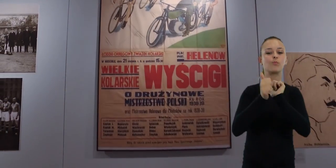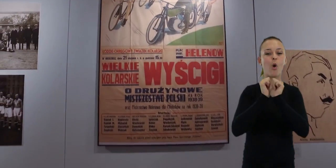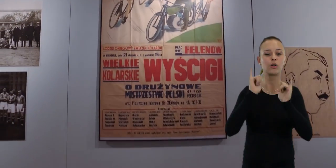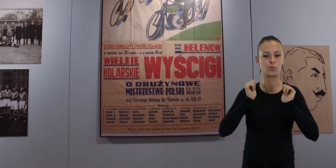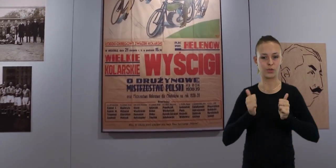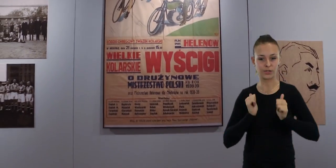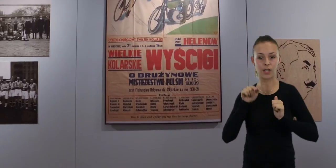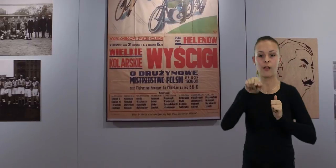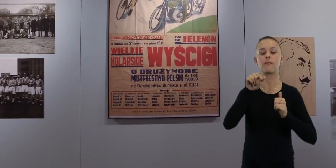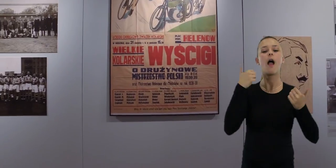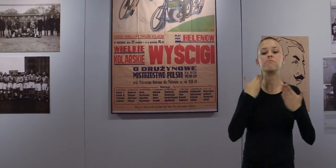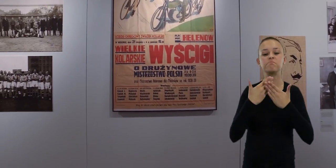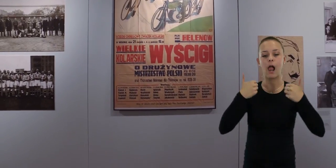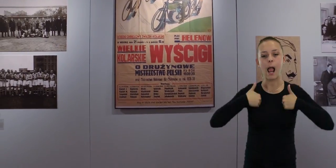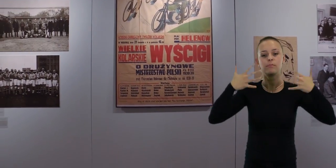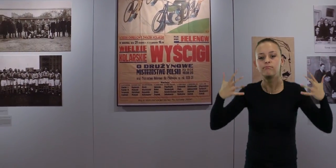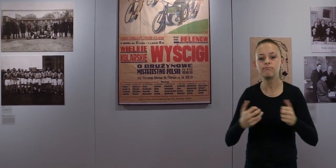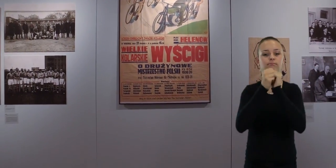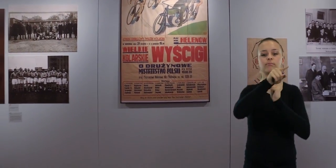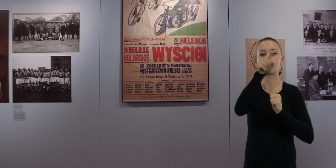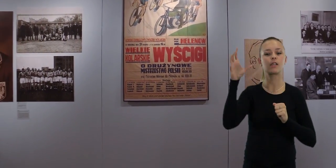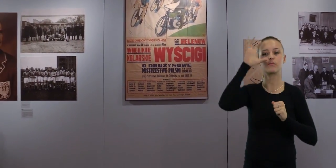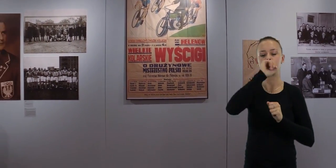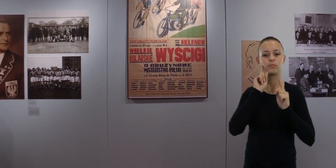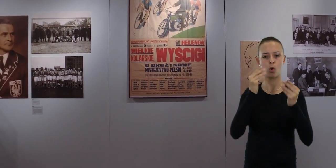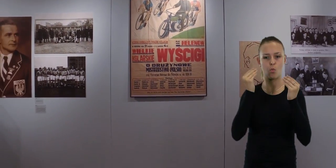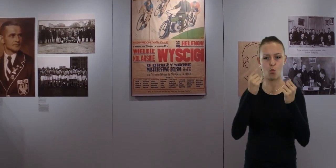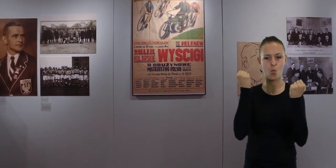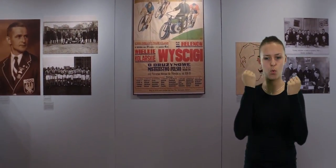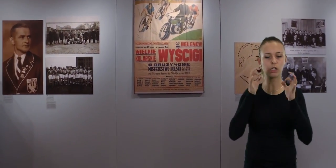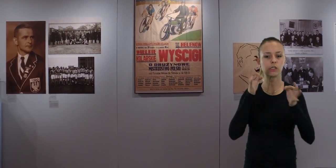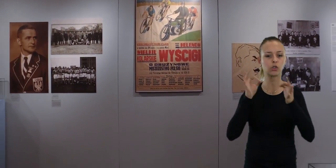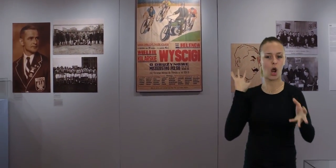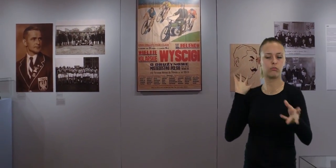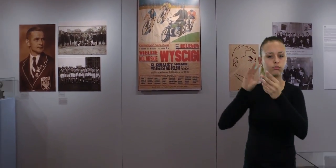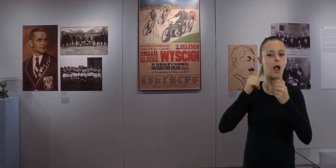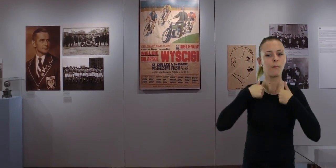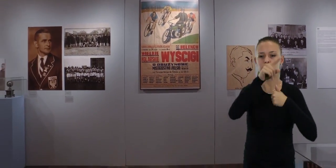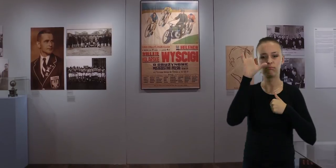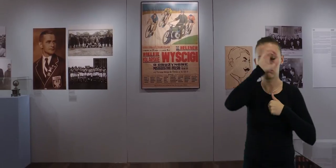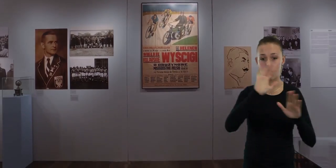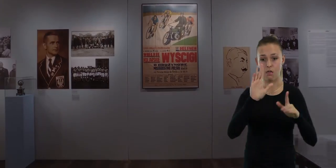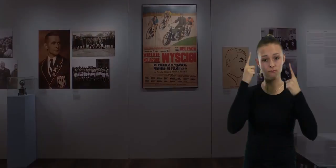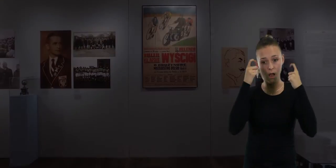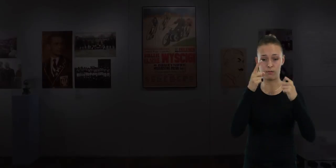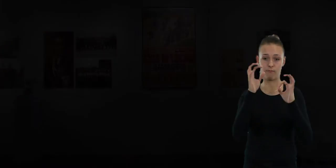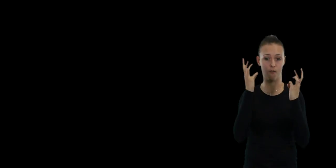łódzkiego sportu i turystyki, ratując od zapomnienia ich wyjątkowy, wielokulturowy charakter.